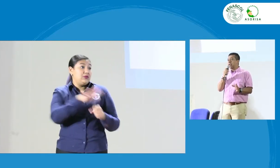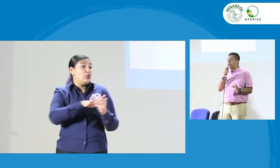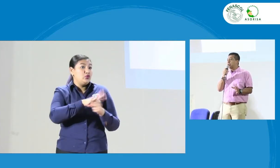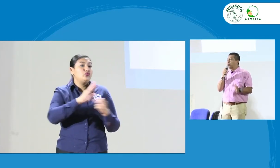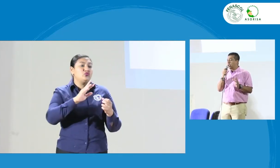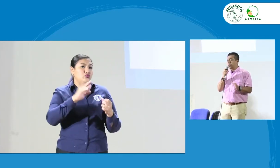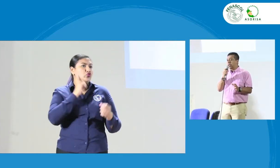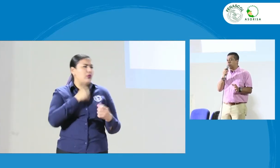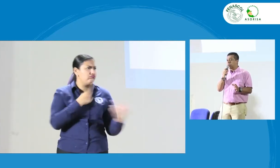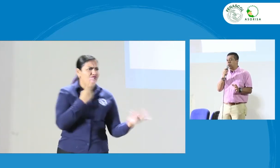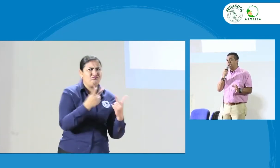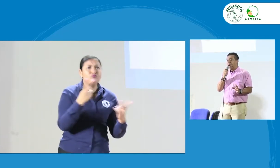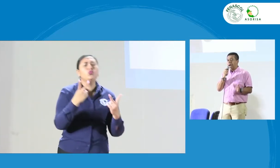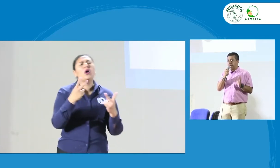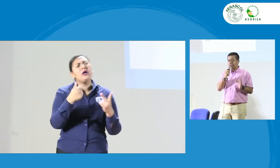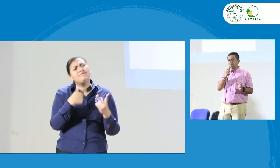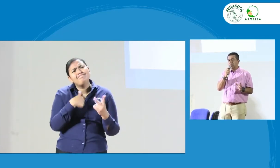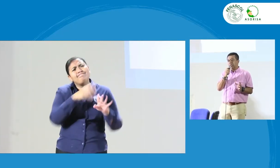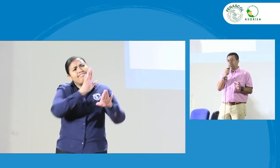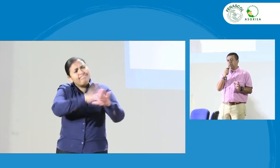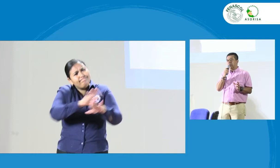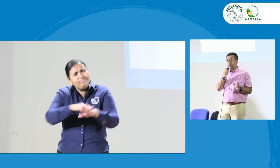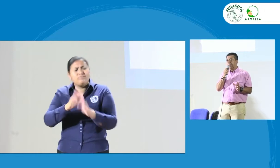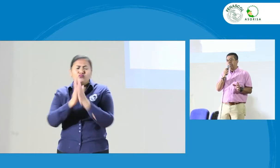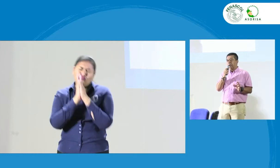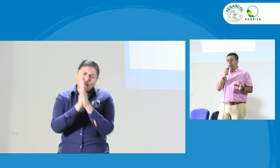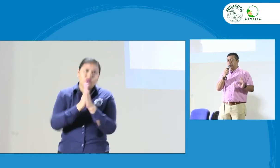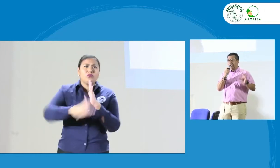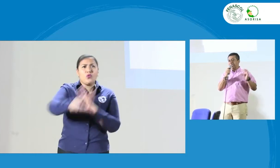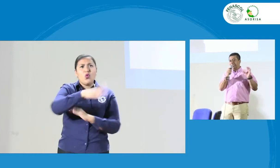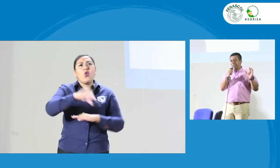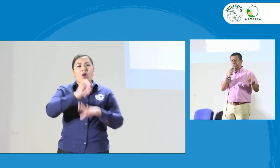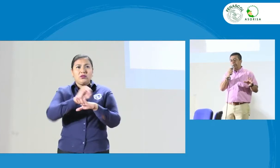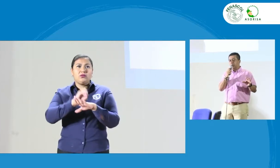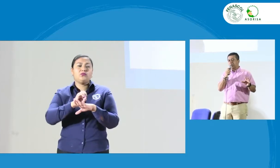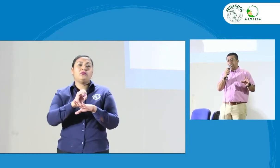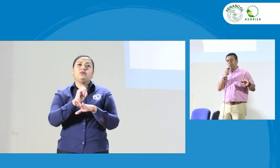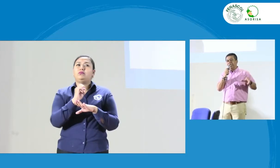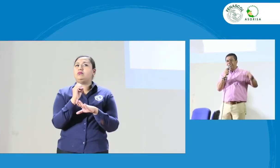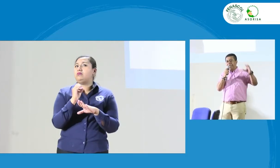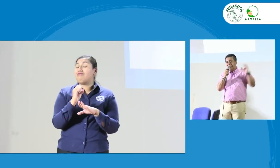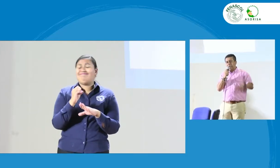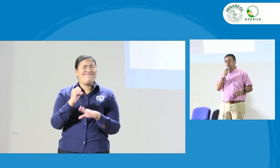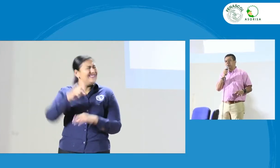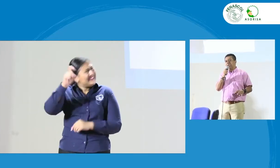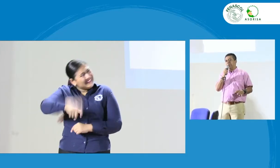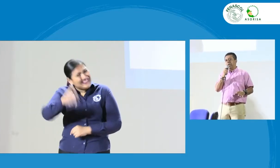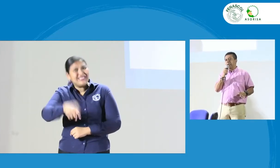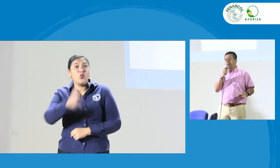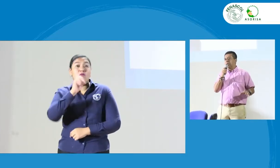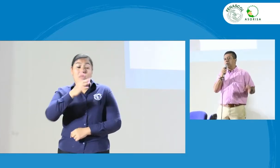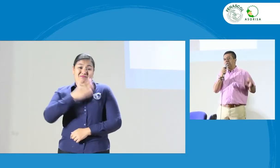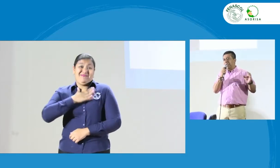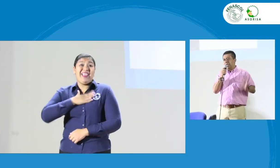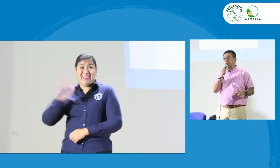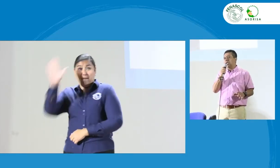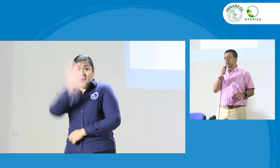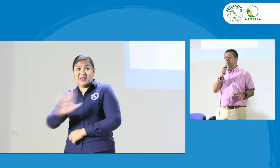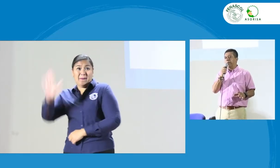llamado muy fraternal y muy respetuoso a estas organizaciones. Porque necesitamos, claramente en el caso de mi departamento,